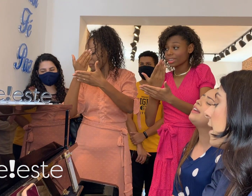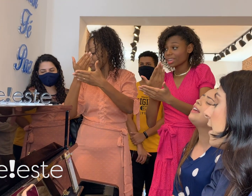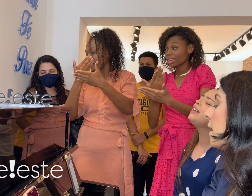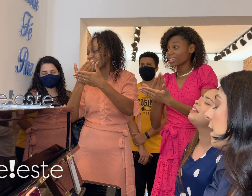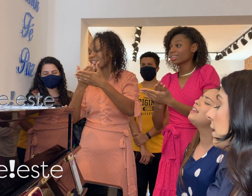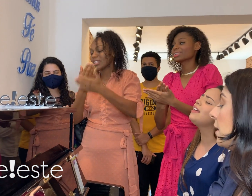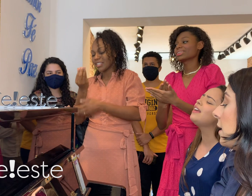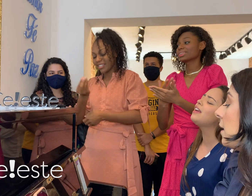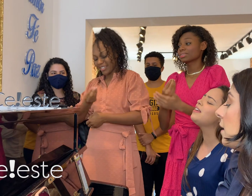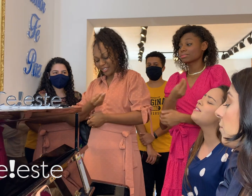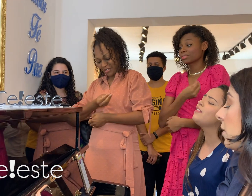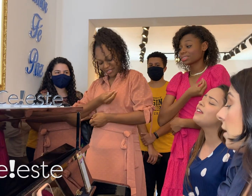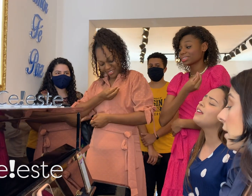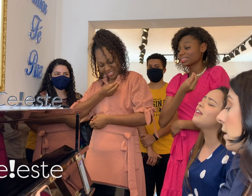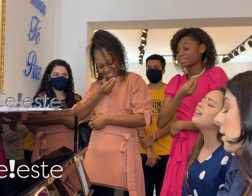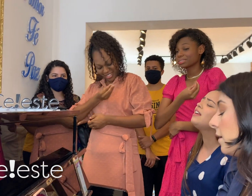Ele vive,